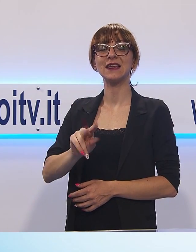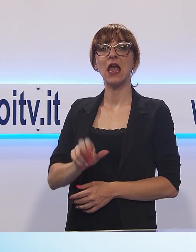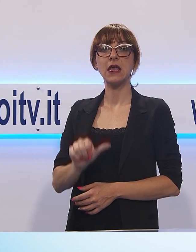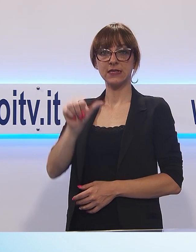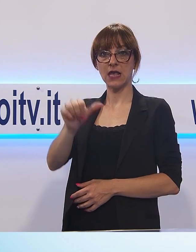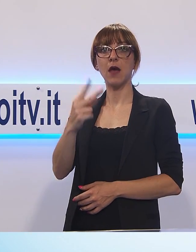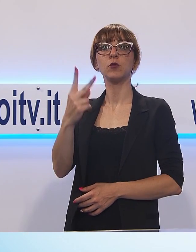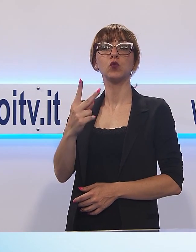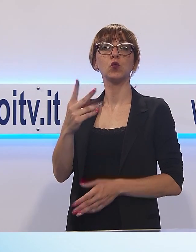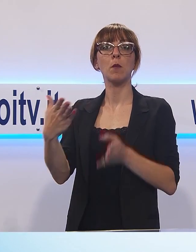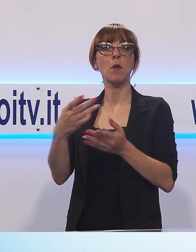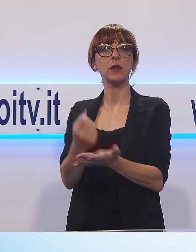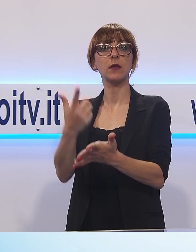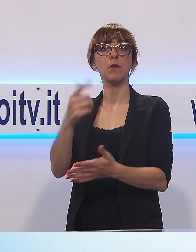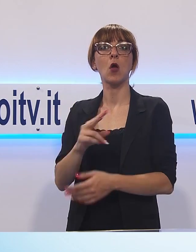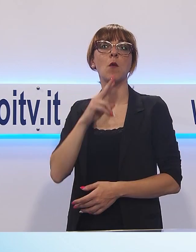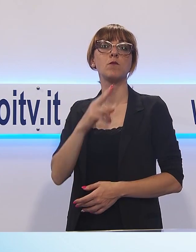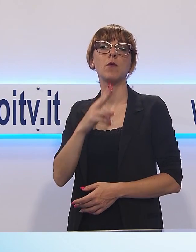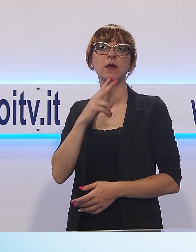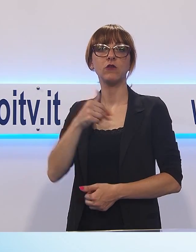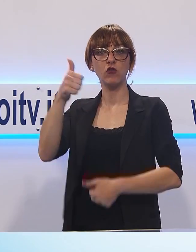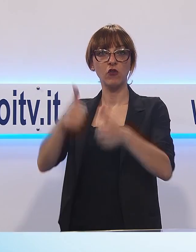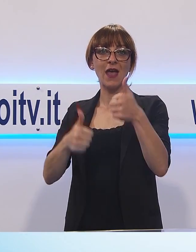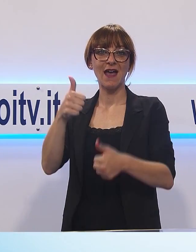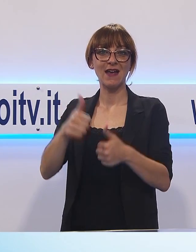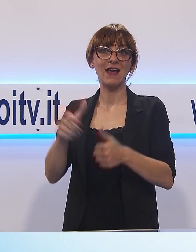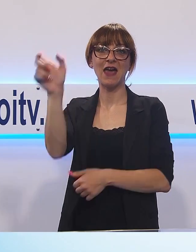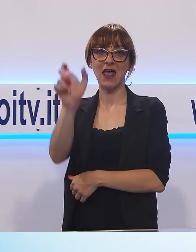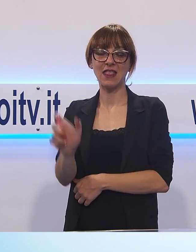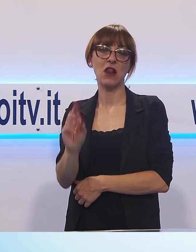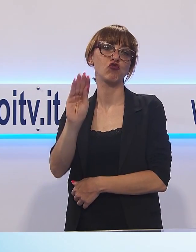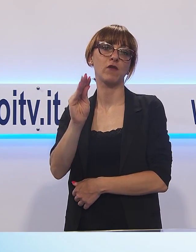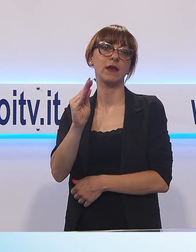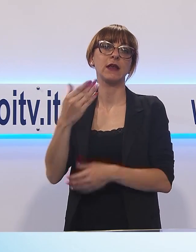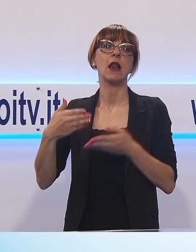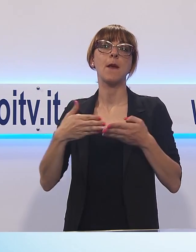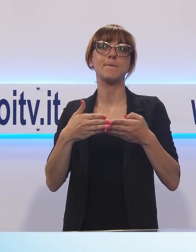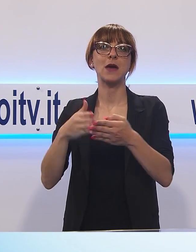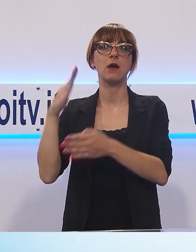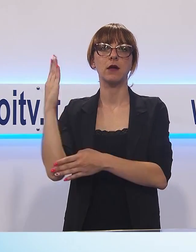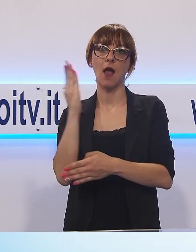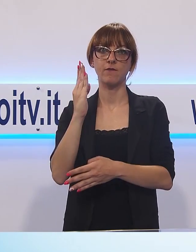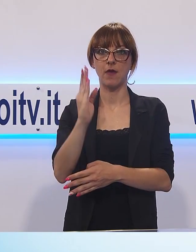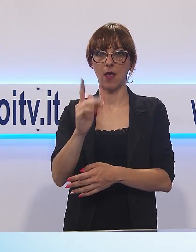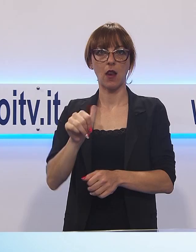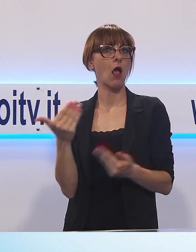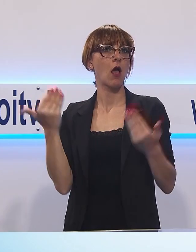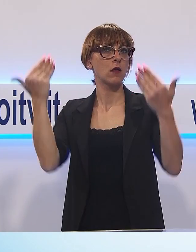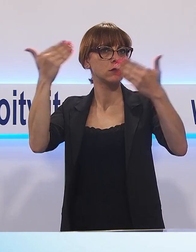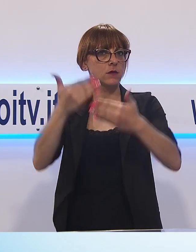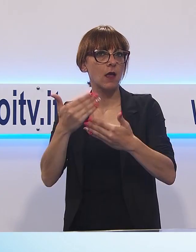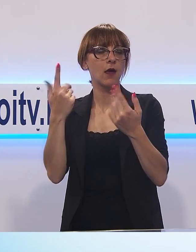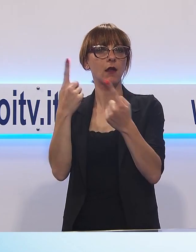pomeriggio sarà inaugurato il campionato italiano giovanile di vela. La sera un bellissimo concerto di una band